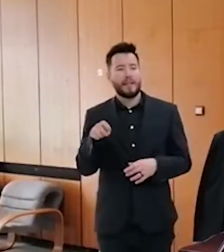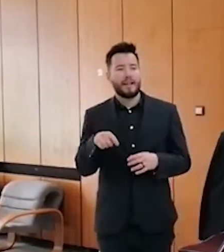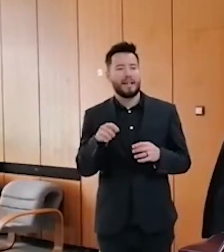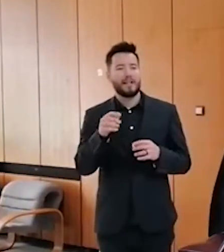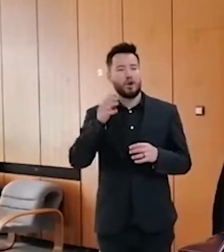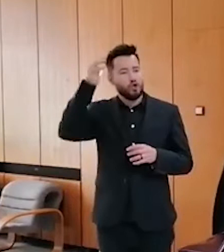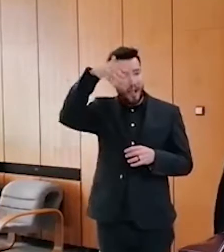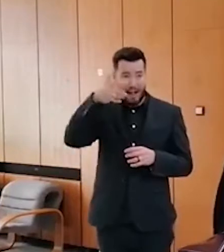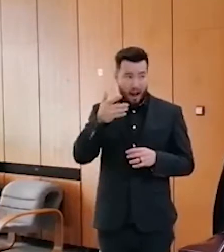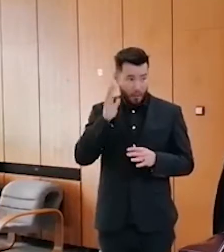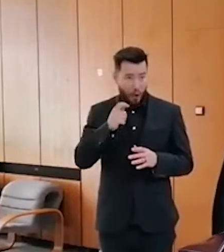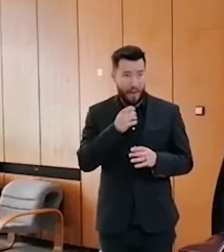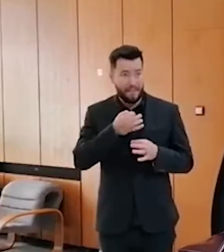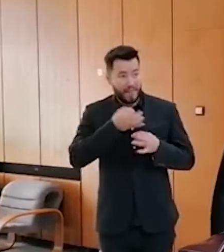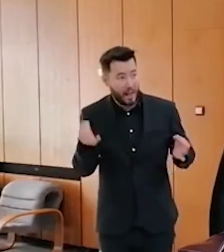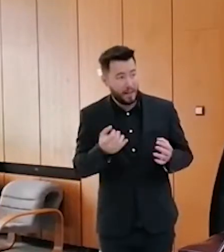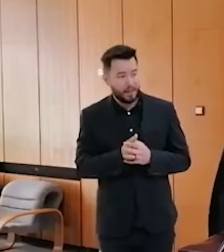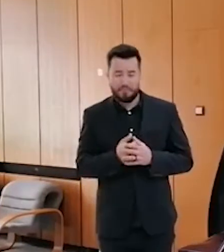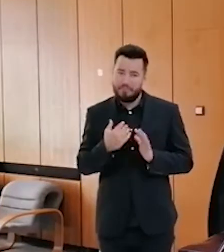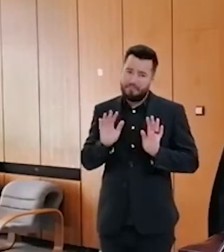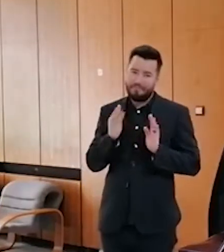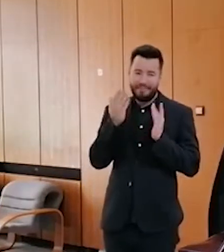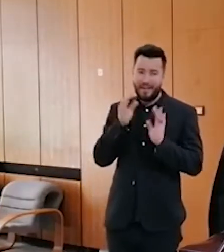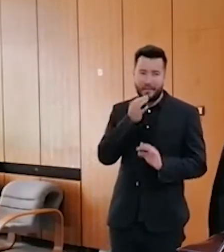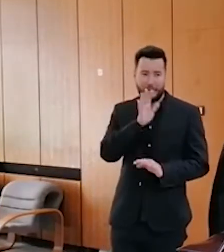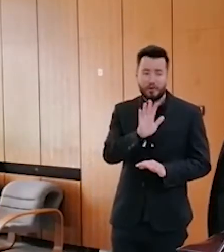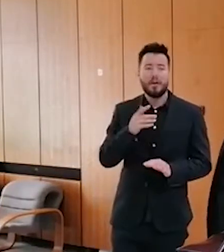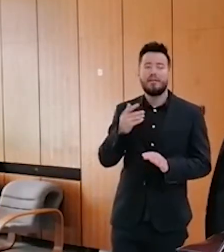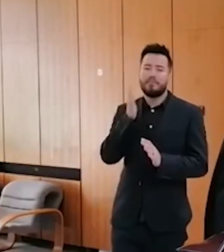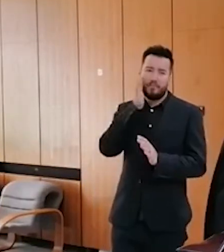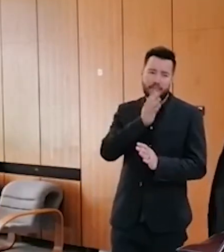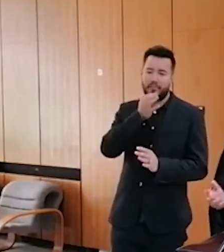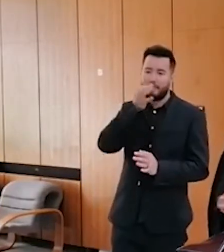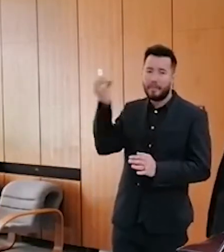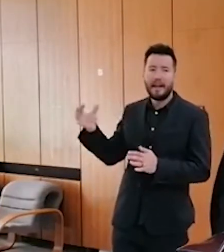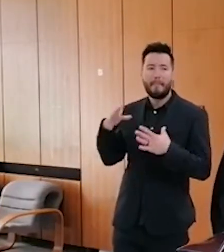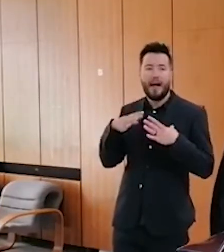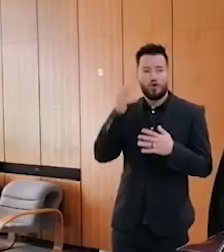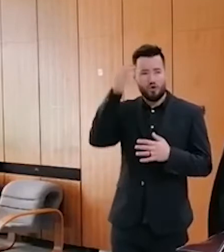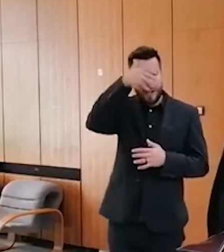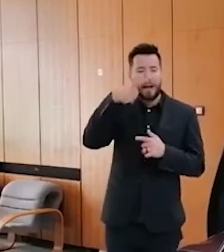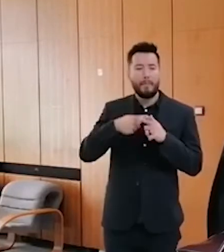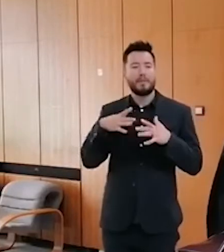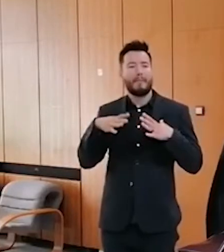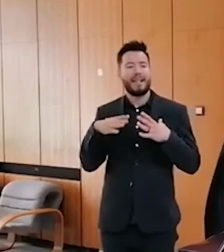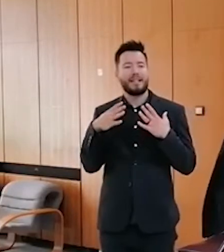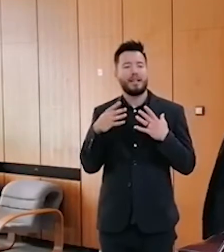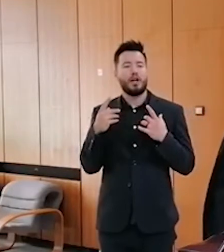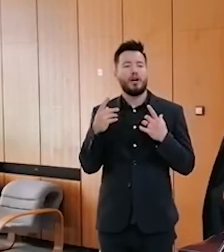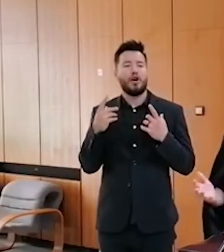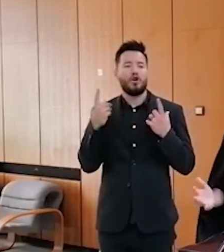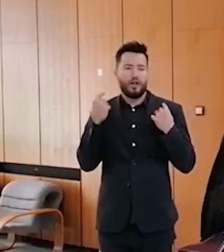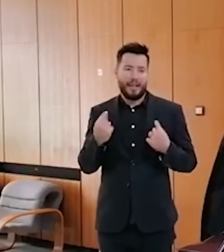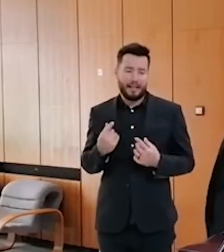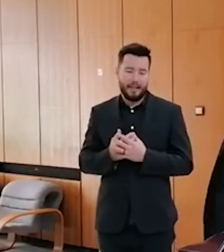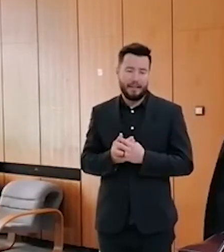Ja to naozaj neviem, treba sa opýtať pana Šeligu a pani Žitňanskej. doteraz nechceli s nami koordinovať svoj postup. Ak